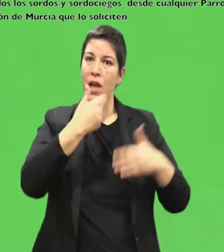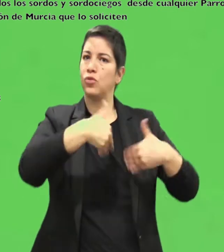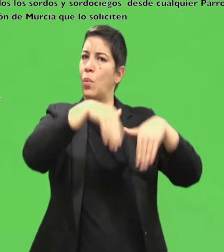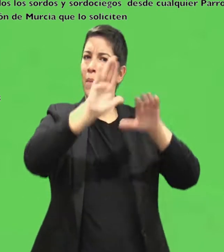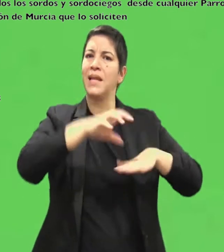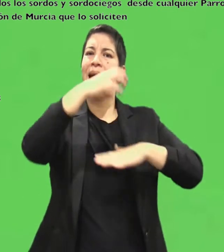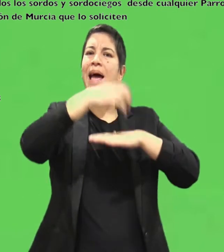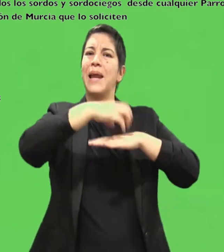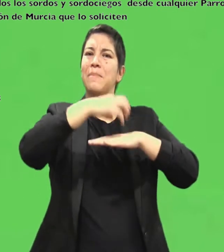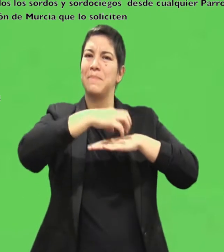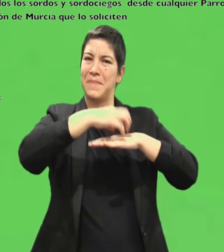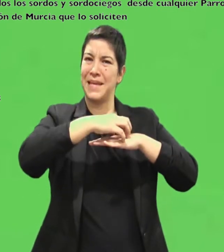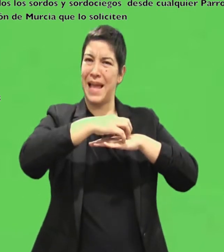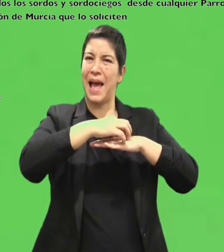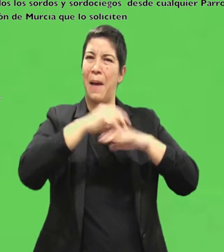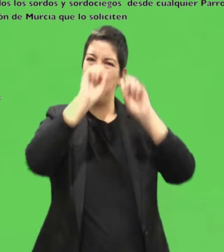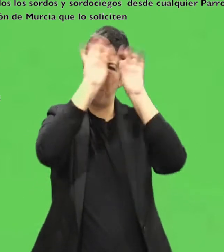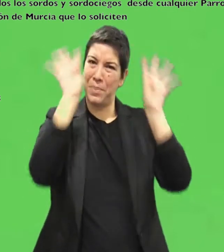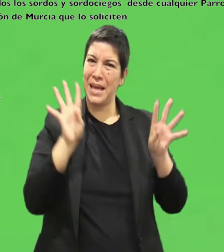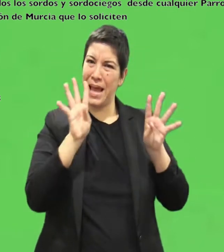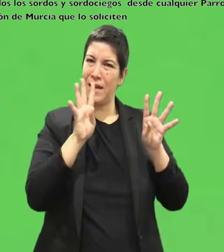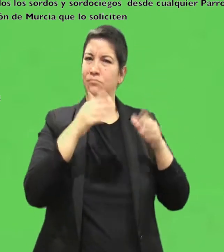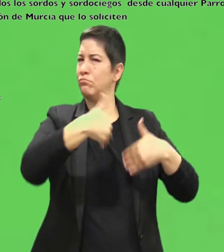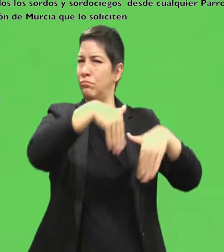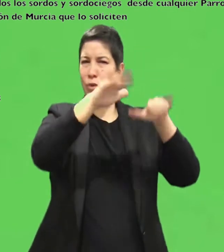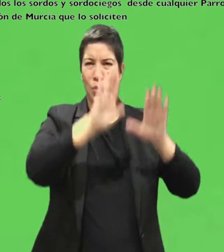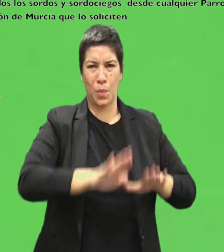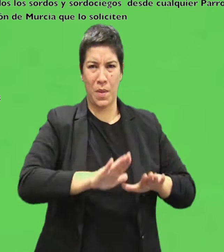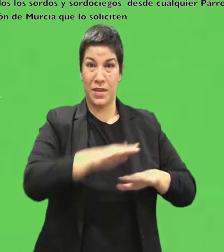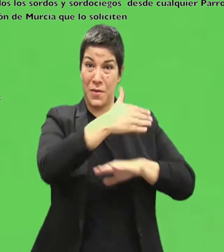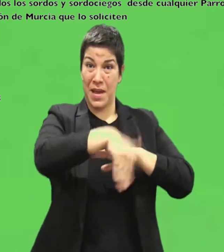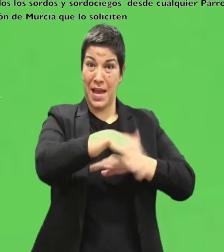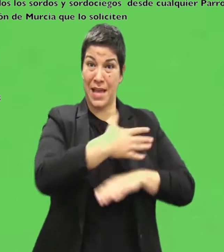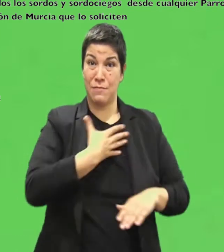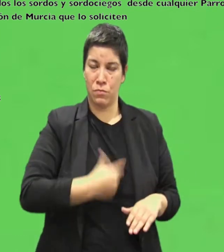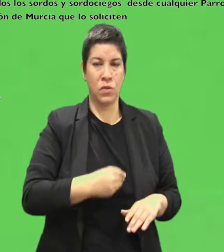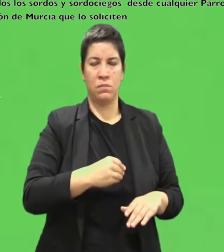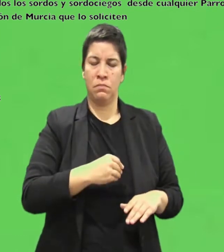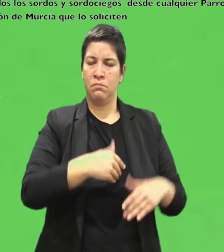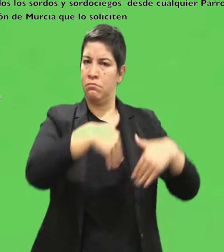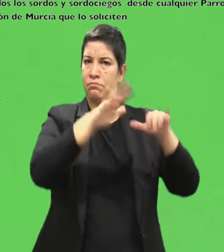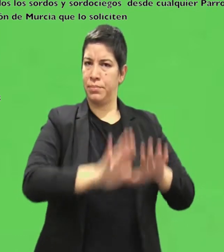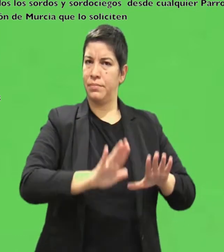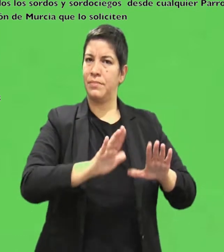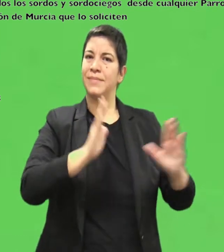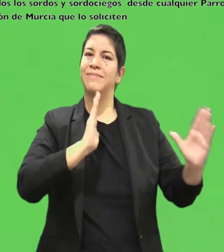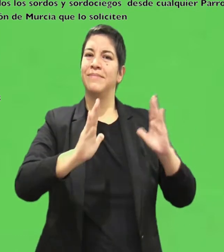suspendidas en la ermita del Pilar Calle del Pilar, Murcia Durante